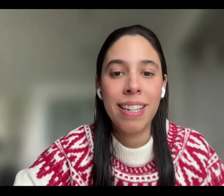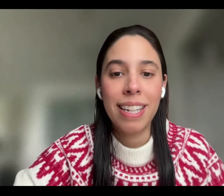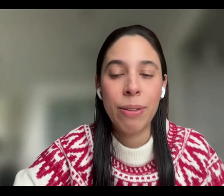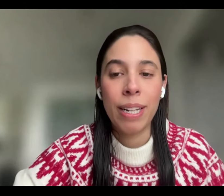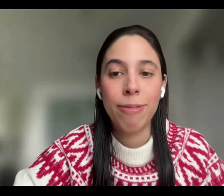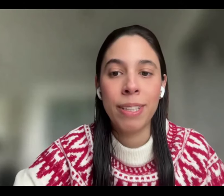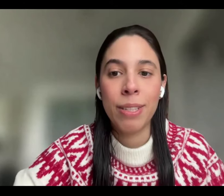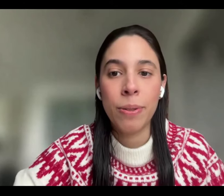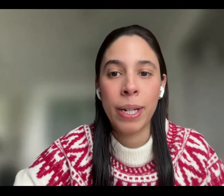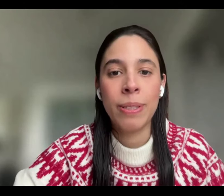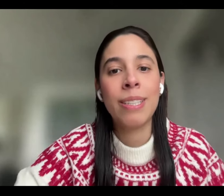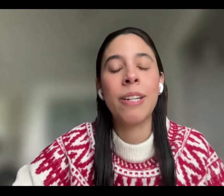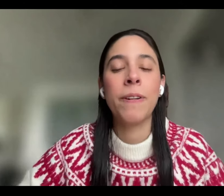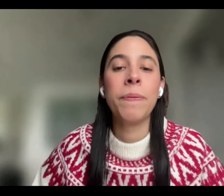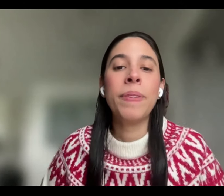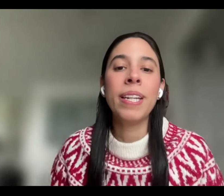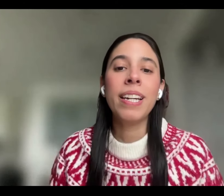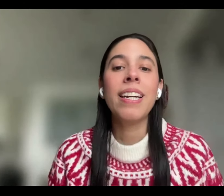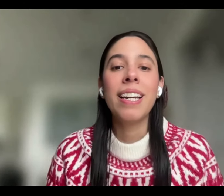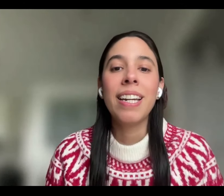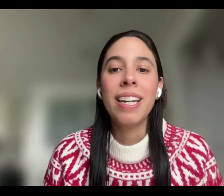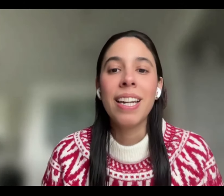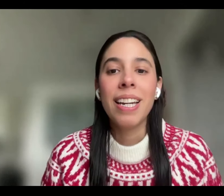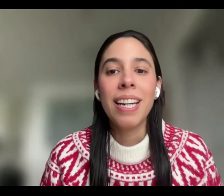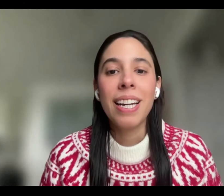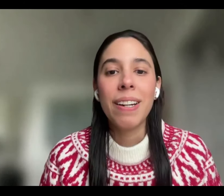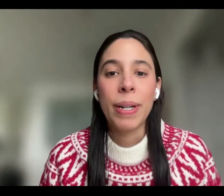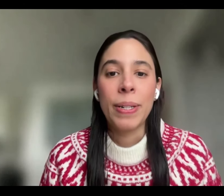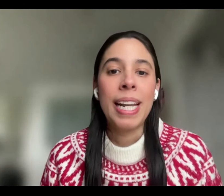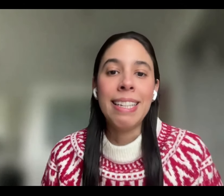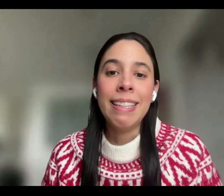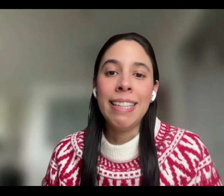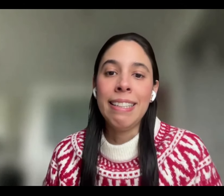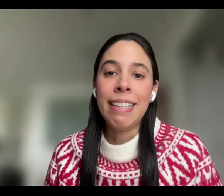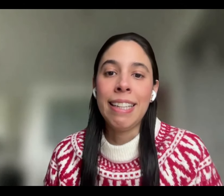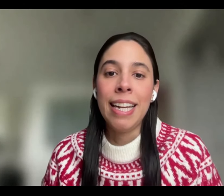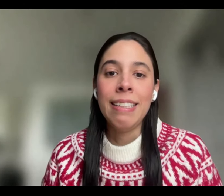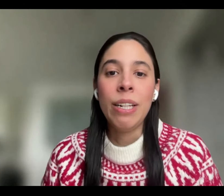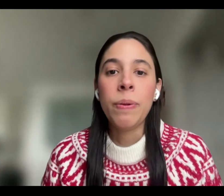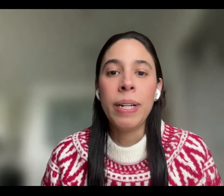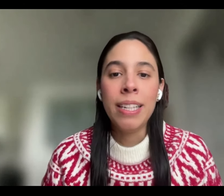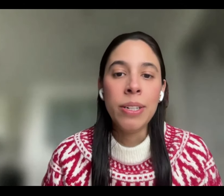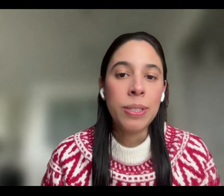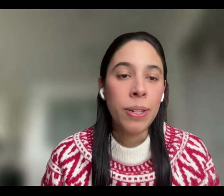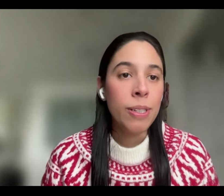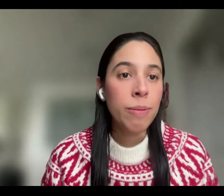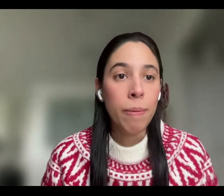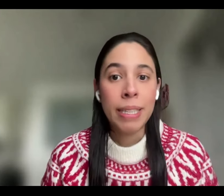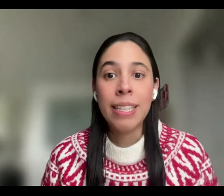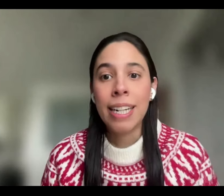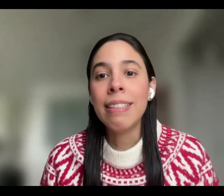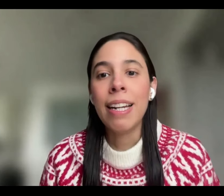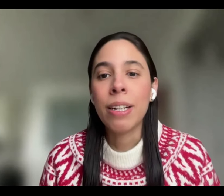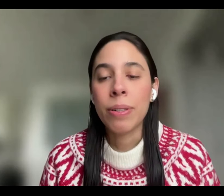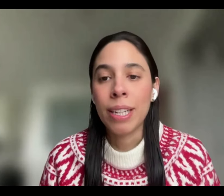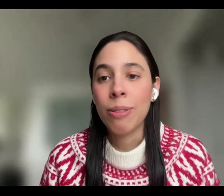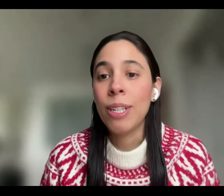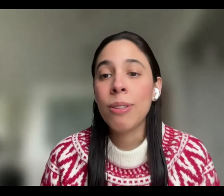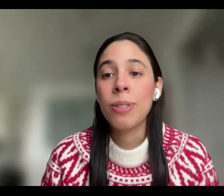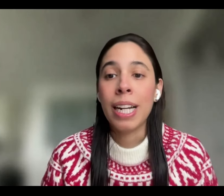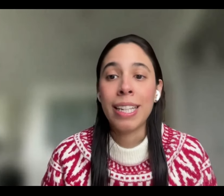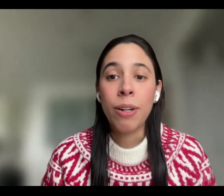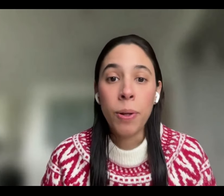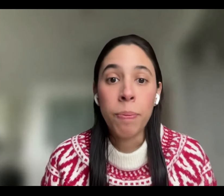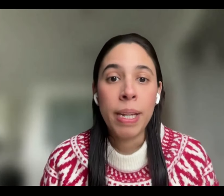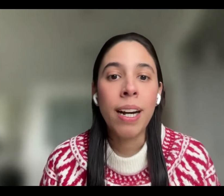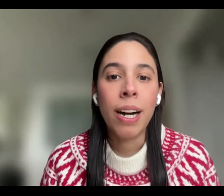con la fundación que nos escribió. Bueno, la sentencia T-048 del 2023 de la Corte